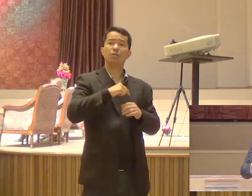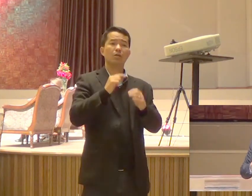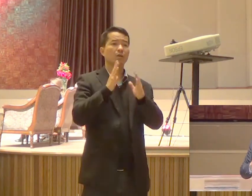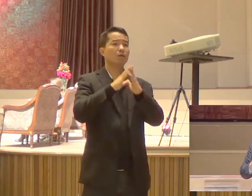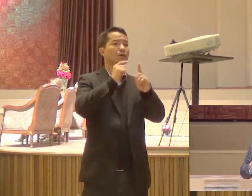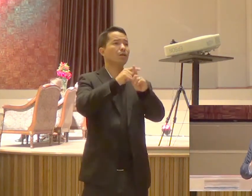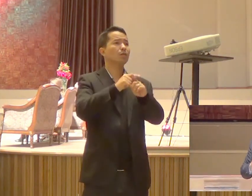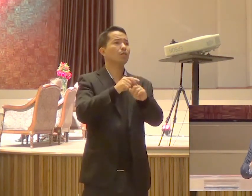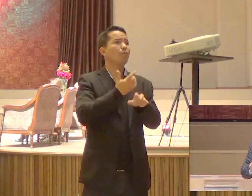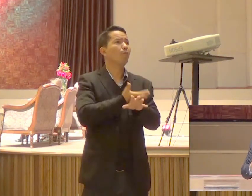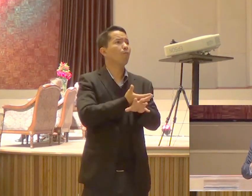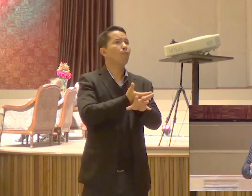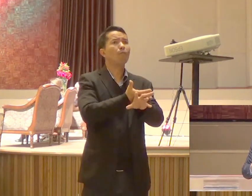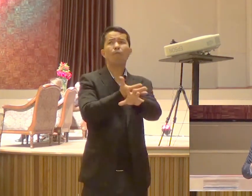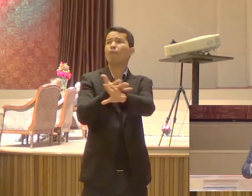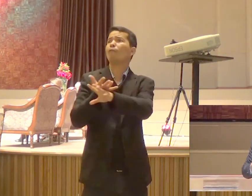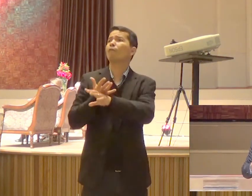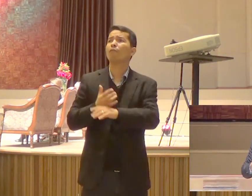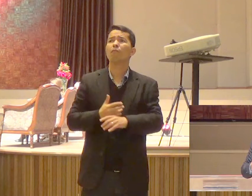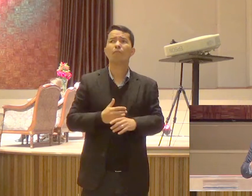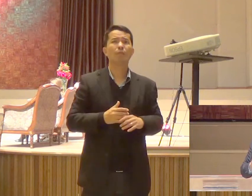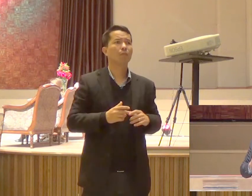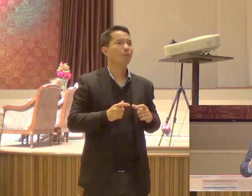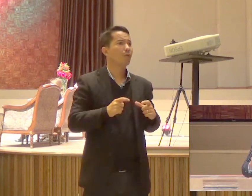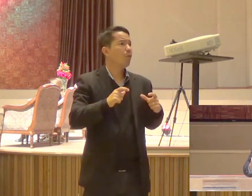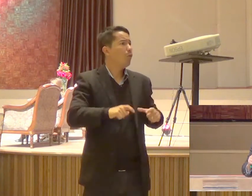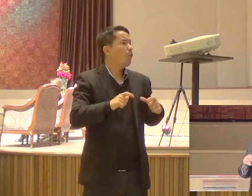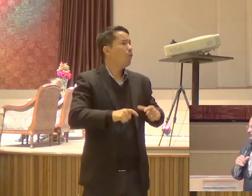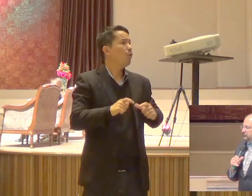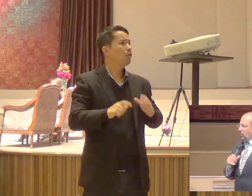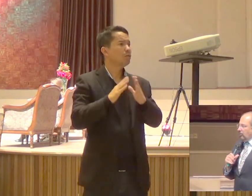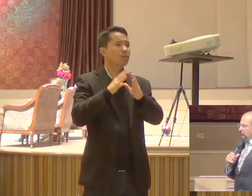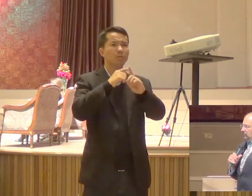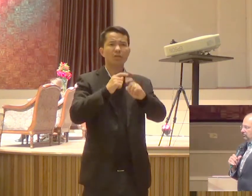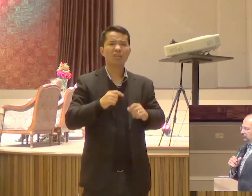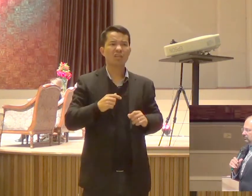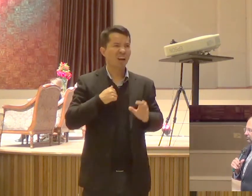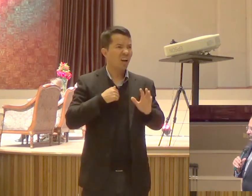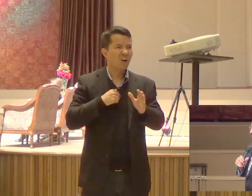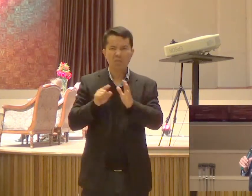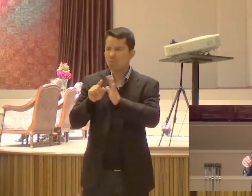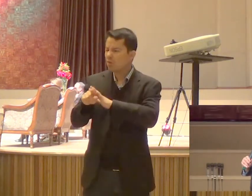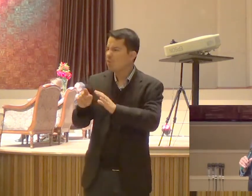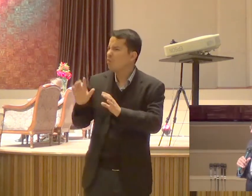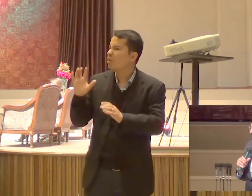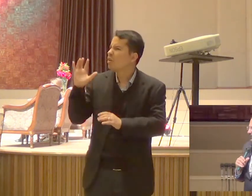A igreja sumiu Aí eu falei assim Mas como? Por quê?